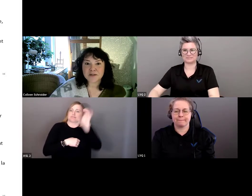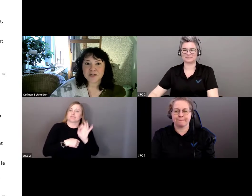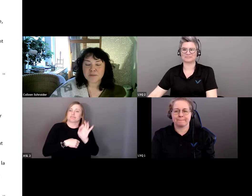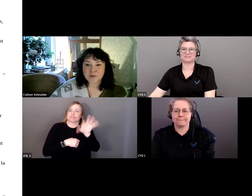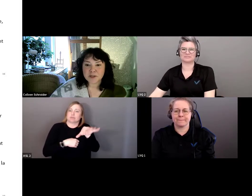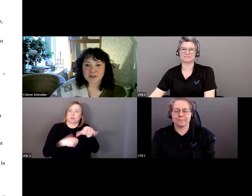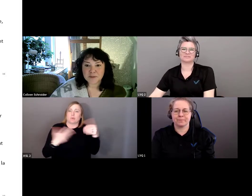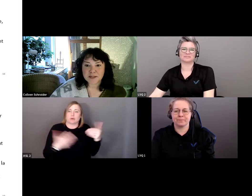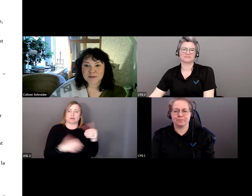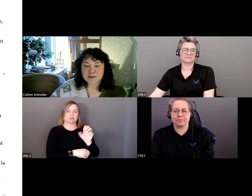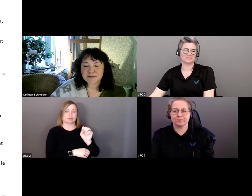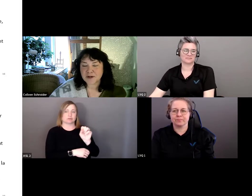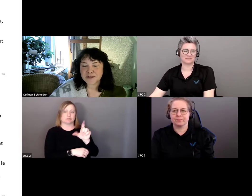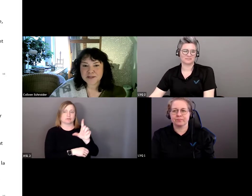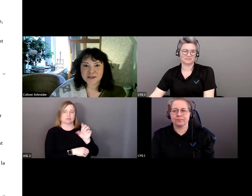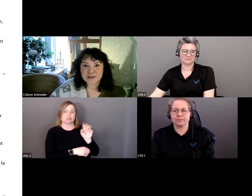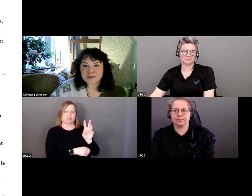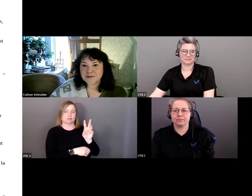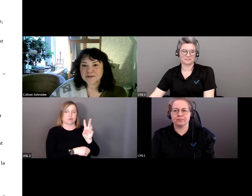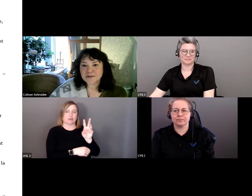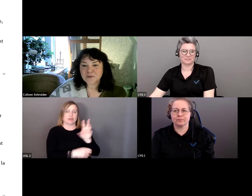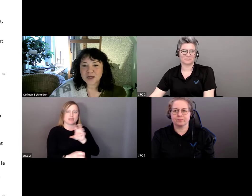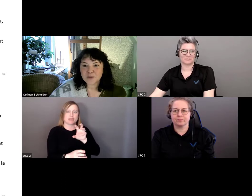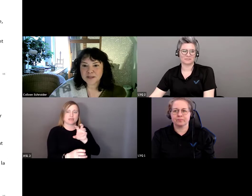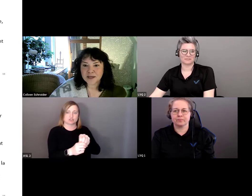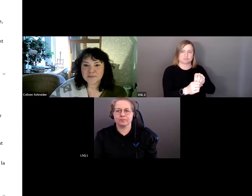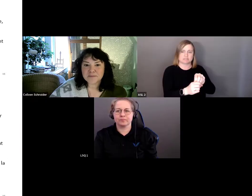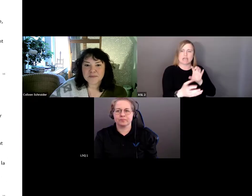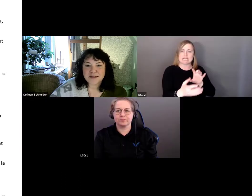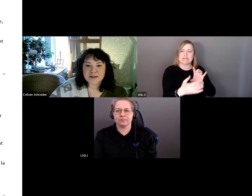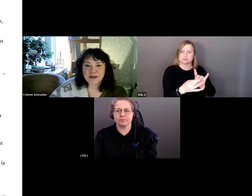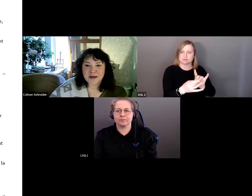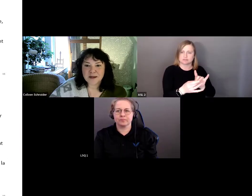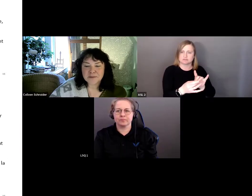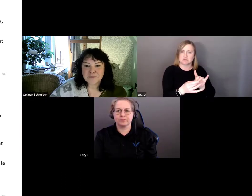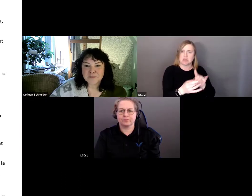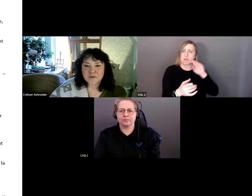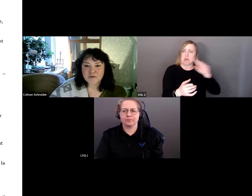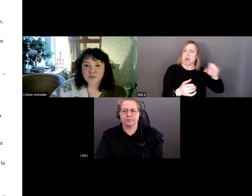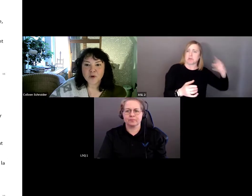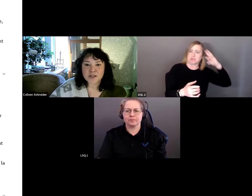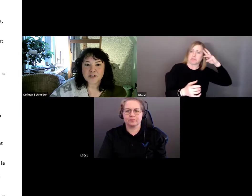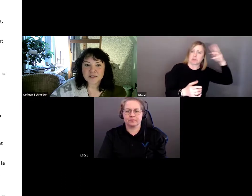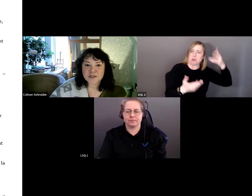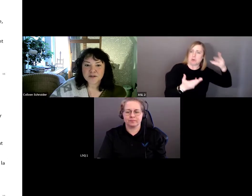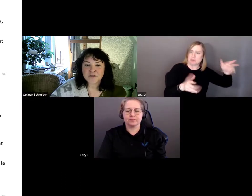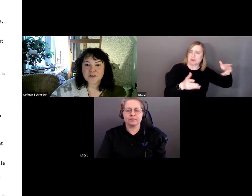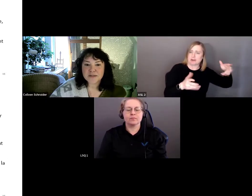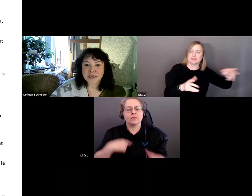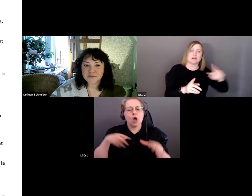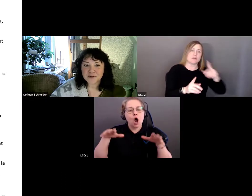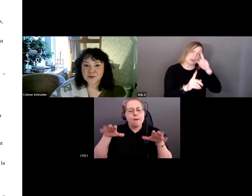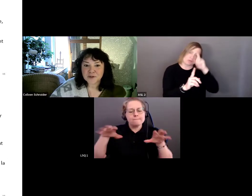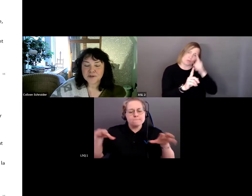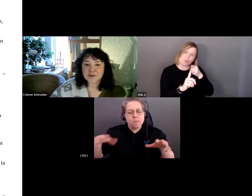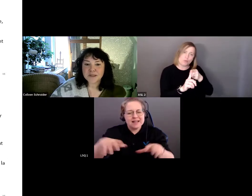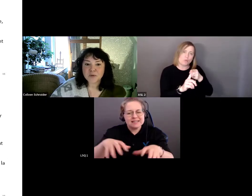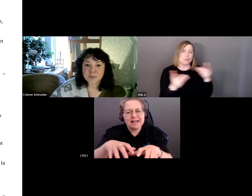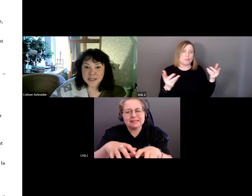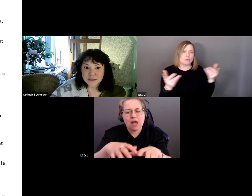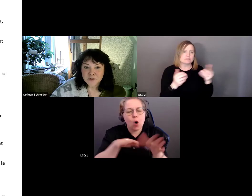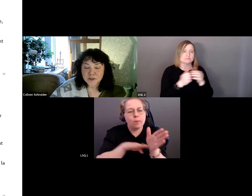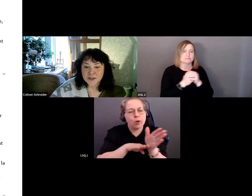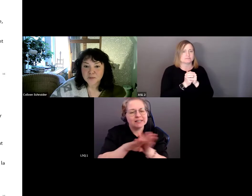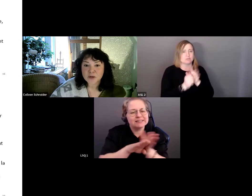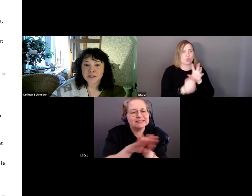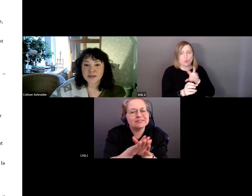Voici ce que j'entends par mobilisation progressive. Je suis sûre que je ne suis pas la seule à avoir pensé à ça. Comment